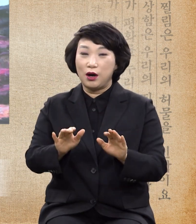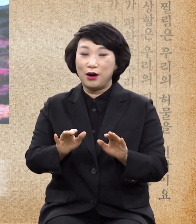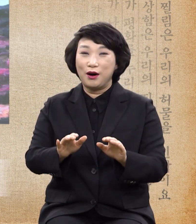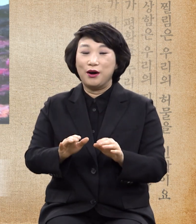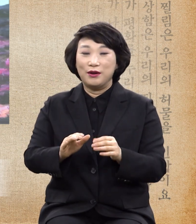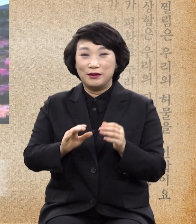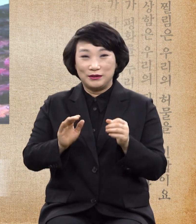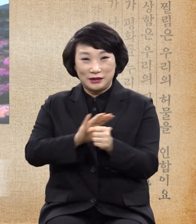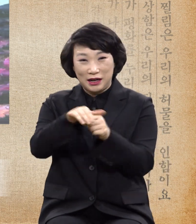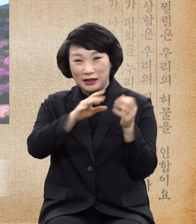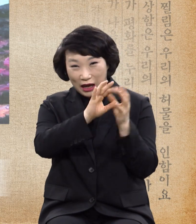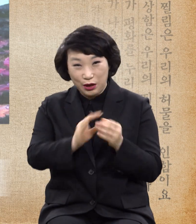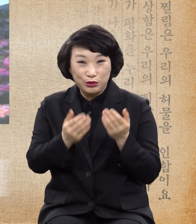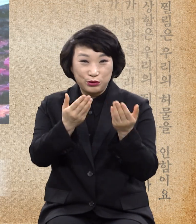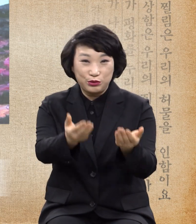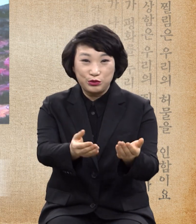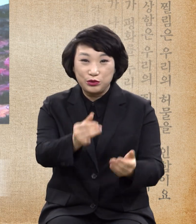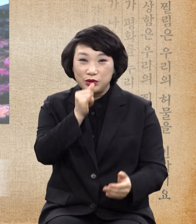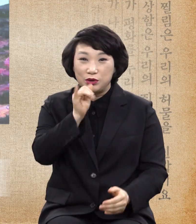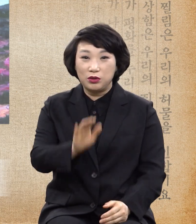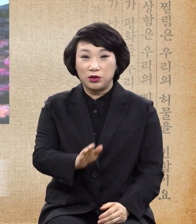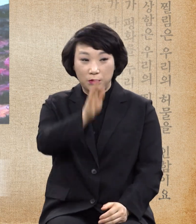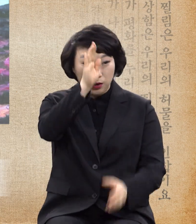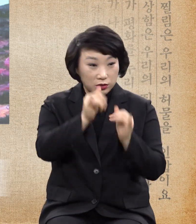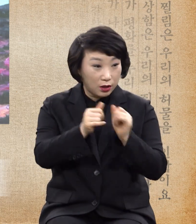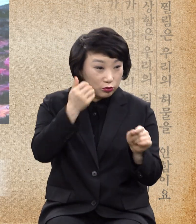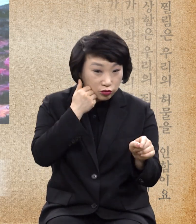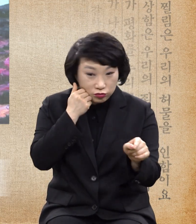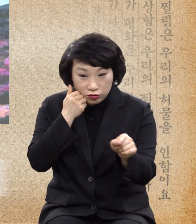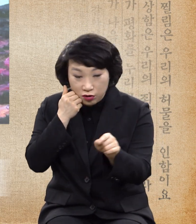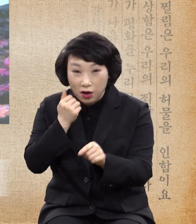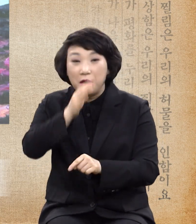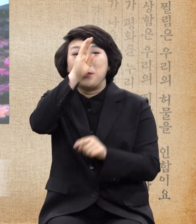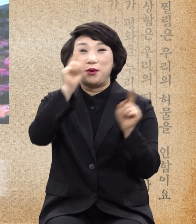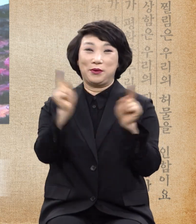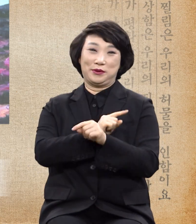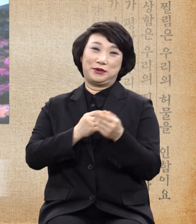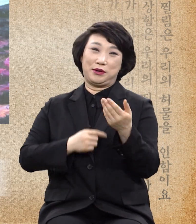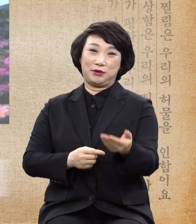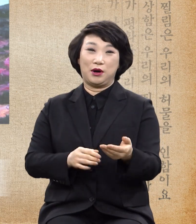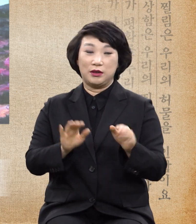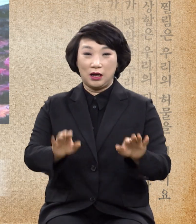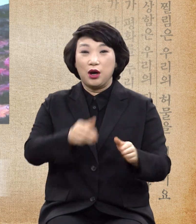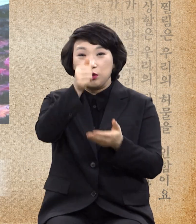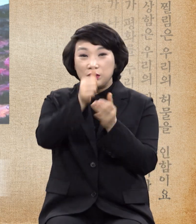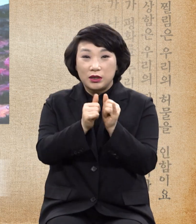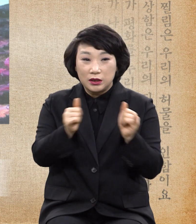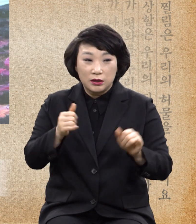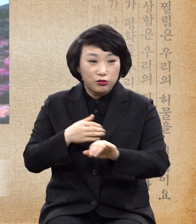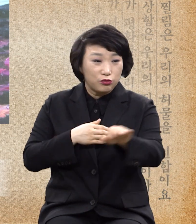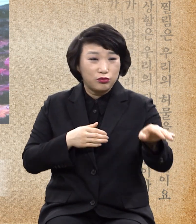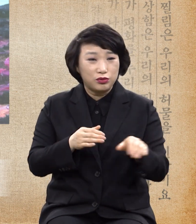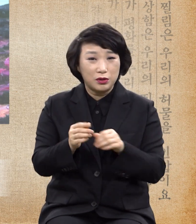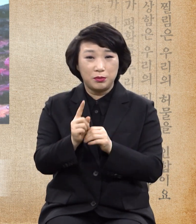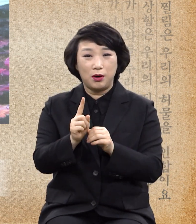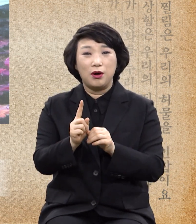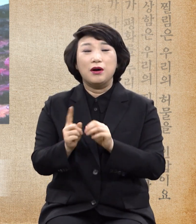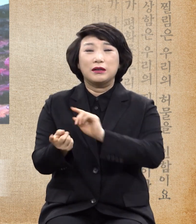그저 병든 자는 고쳐줘야 되고 죄인을 위해서는 대신 죽어서라도